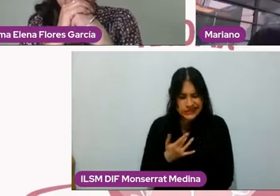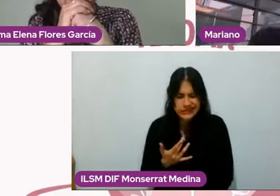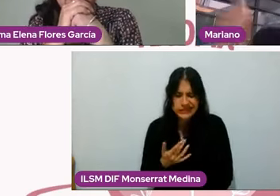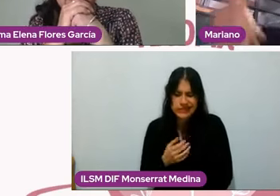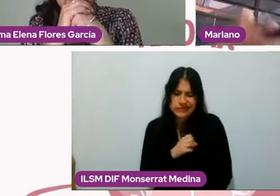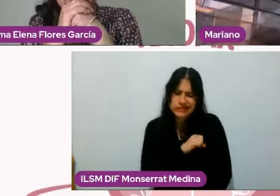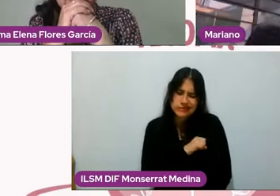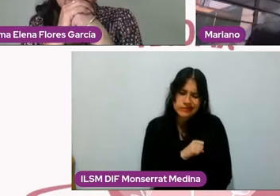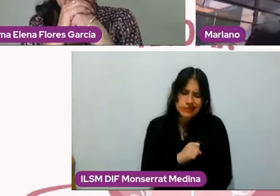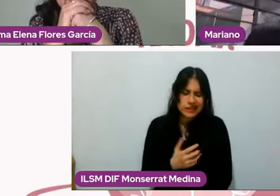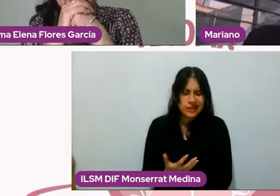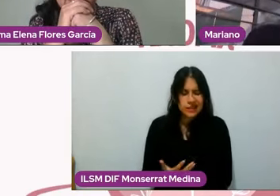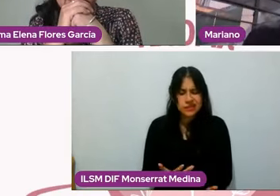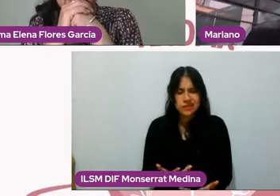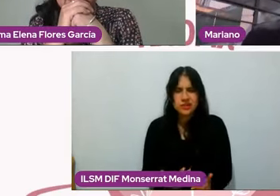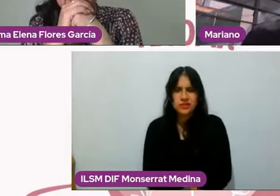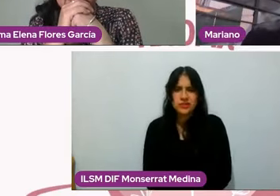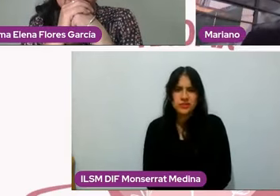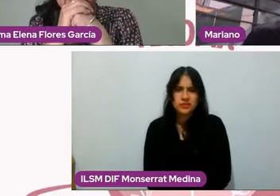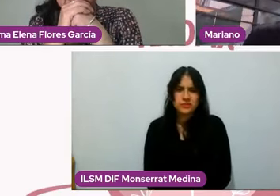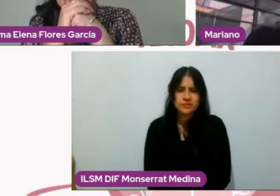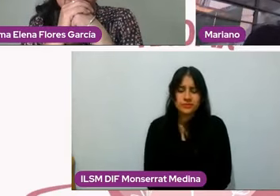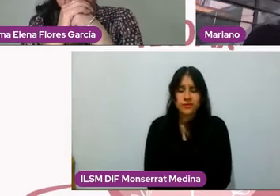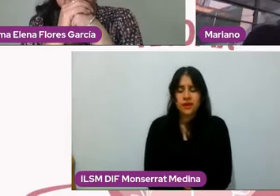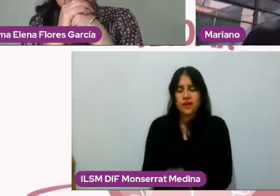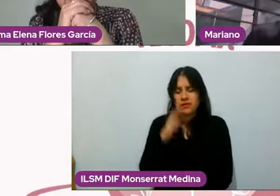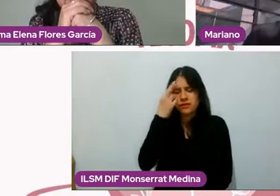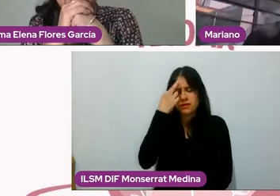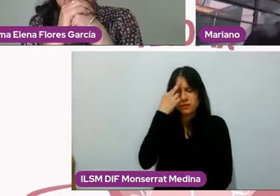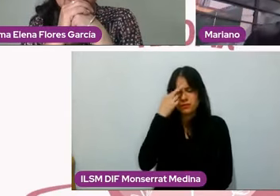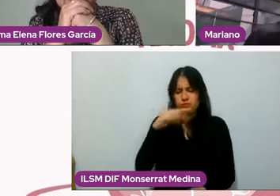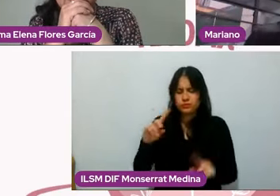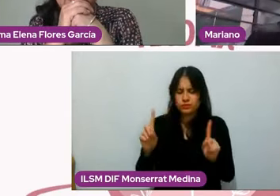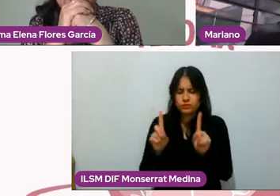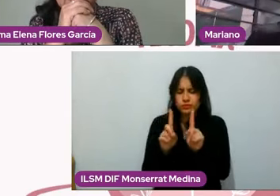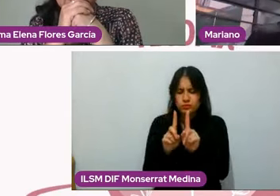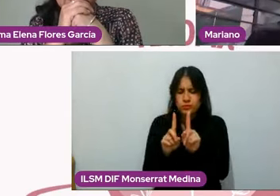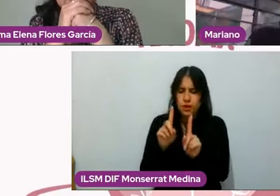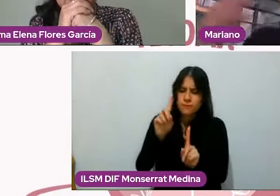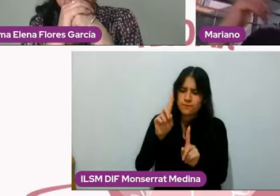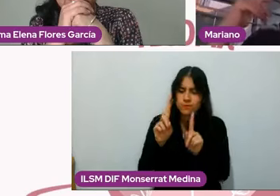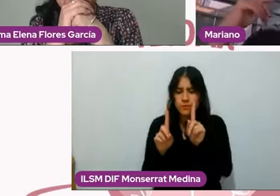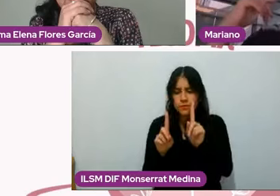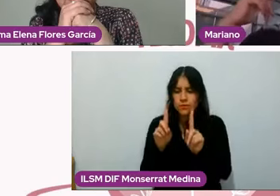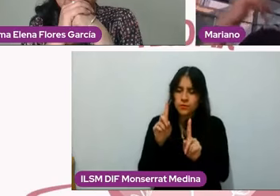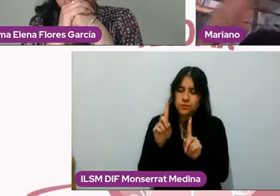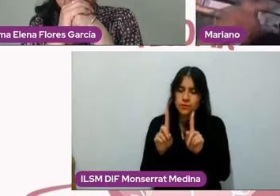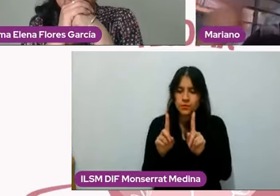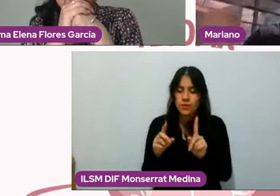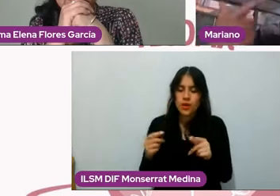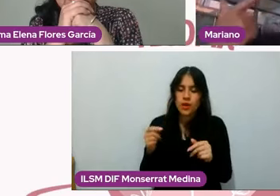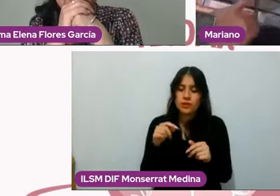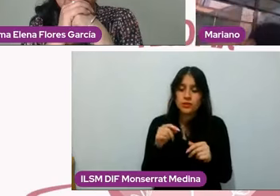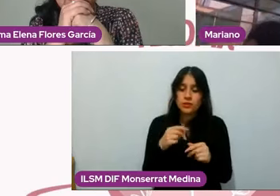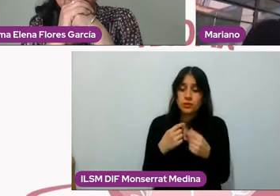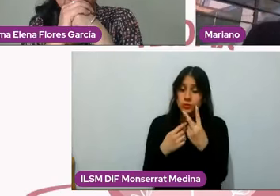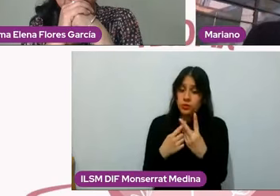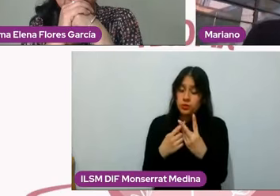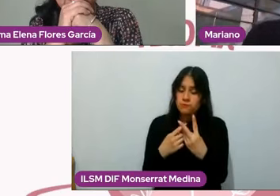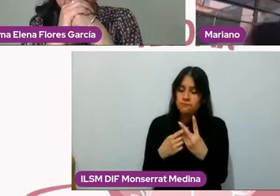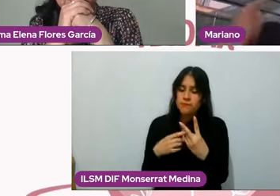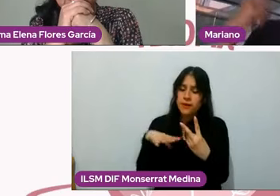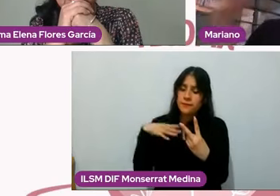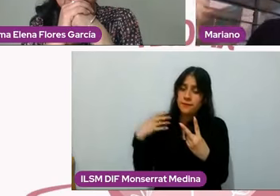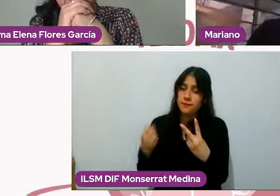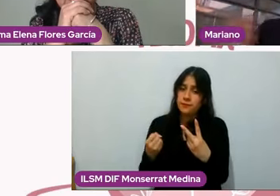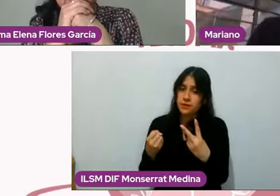importante entonces por ejemplo si te decían la reciprocidad es importante sí por supuesto ¿no? porque además la mera idea de una pareja